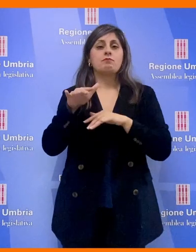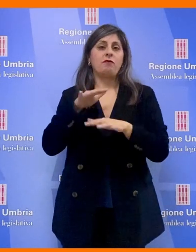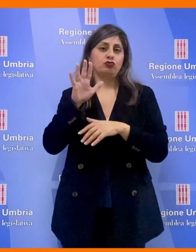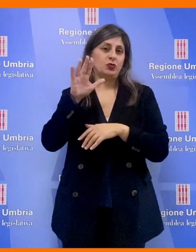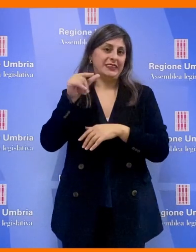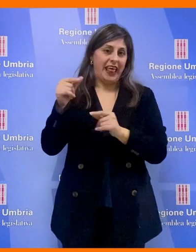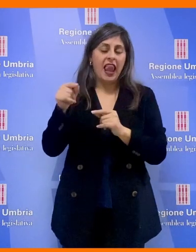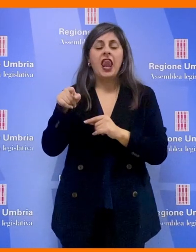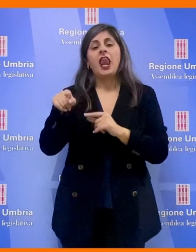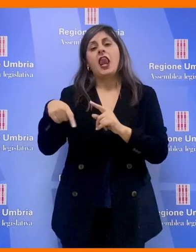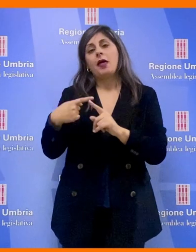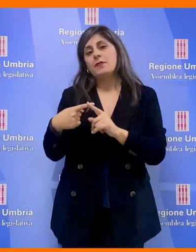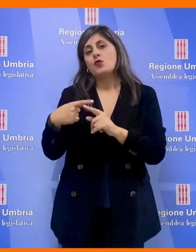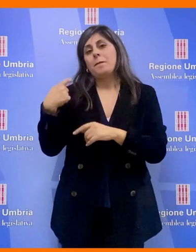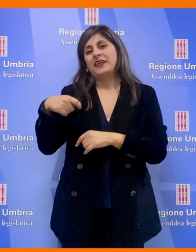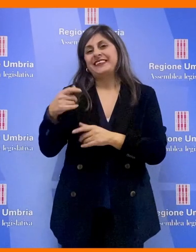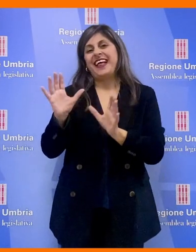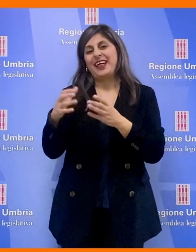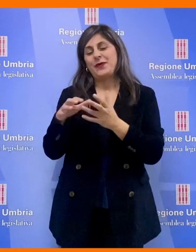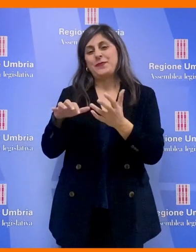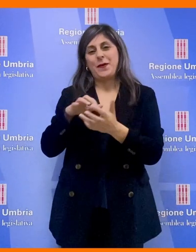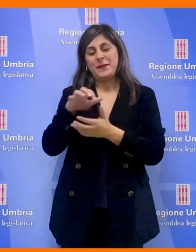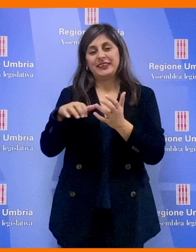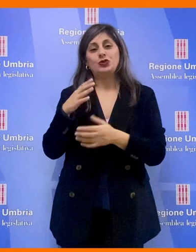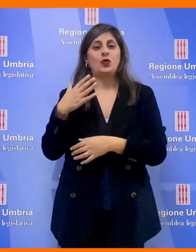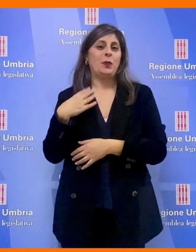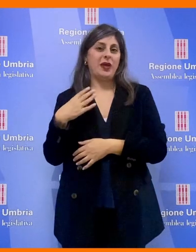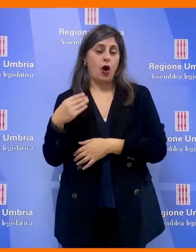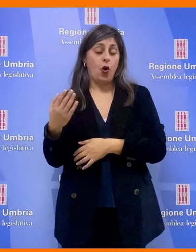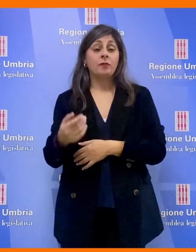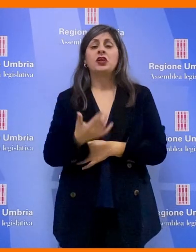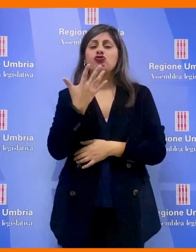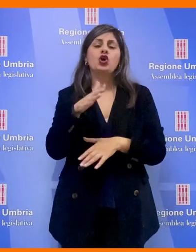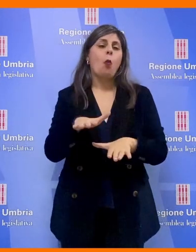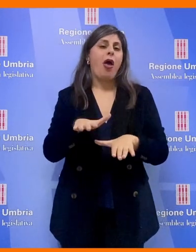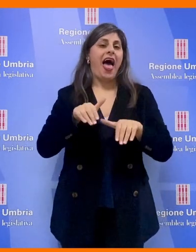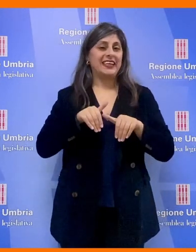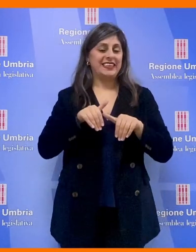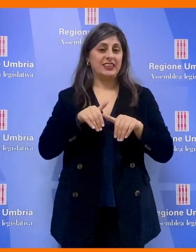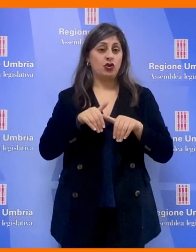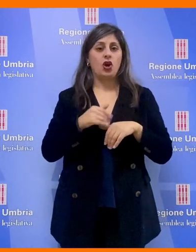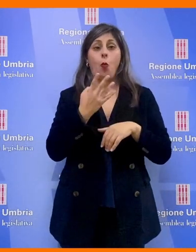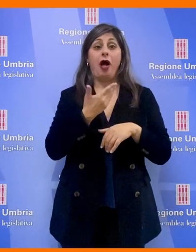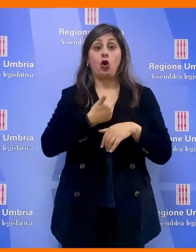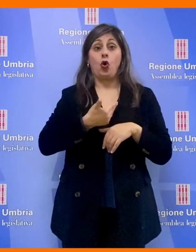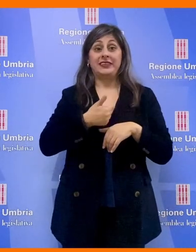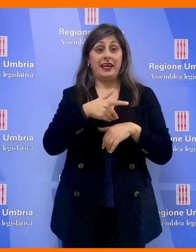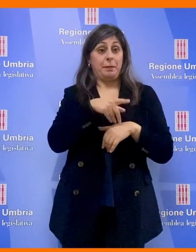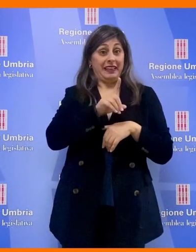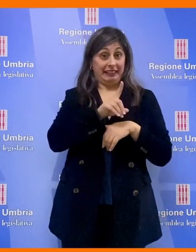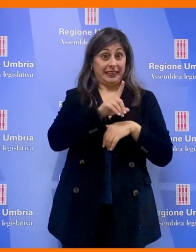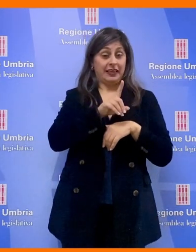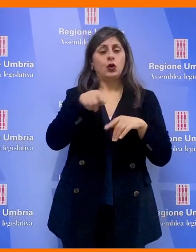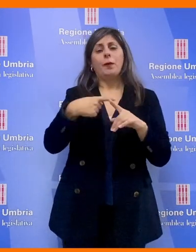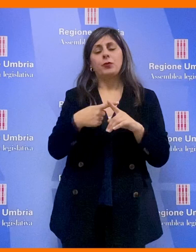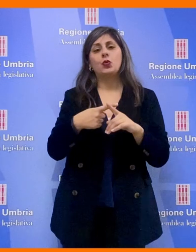Stelle e del presidente del gruppo misto Vincenzo Bianconi, cinque le astensioni, i quattro consiglieri del Partito Democratico